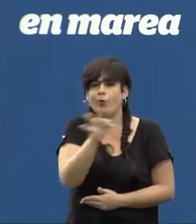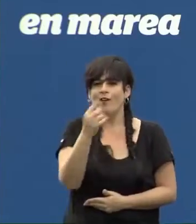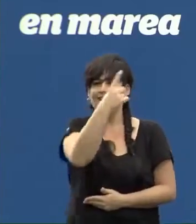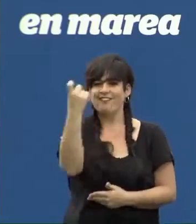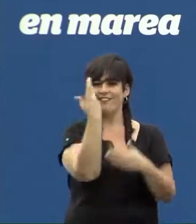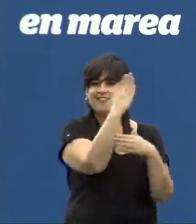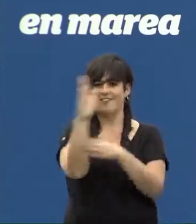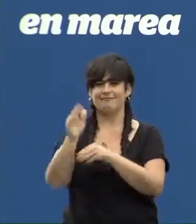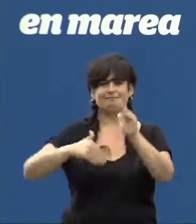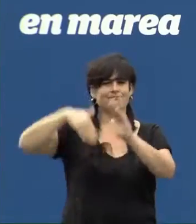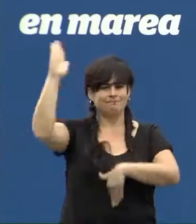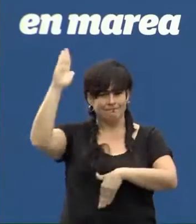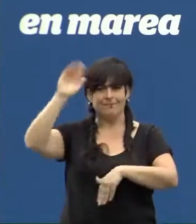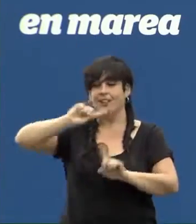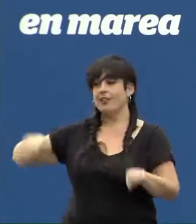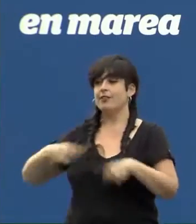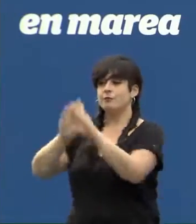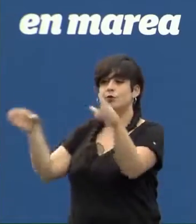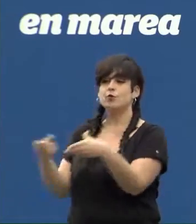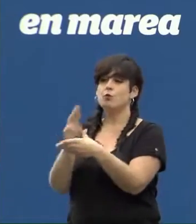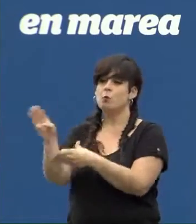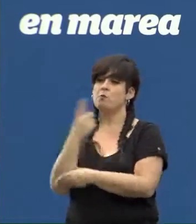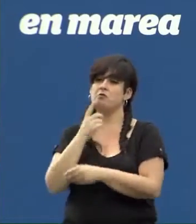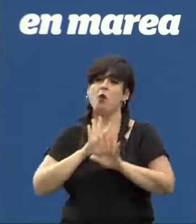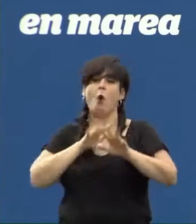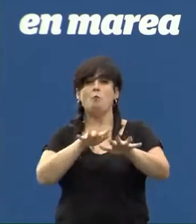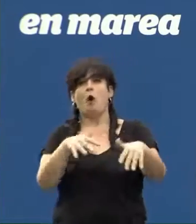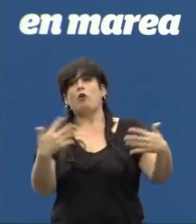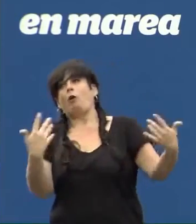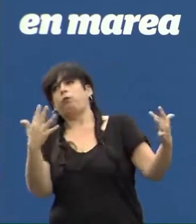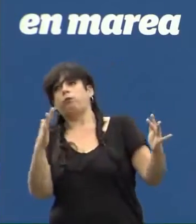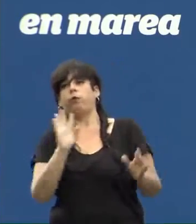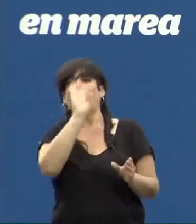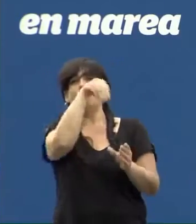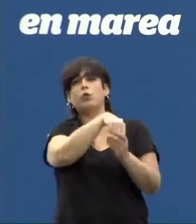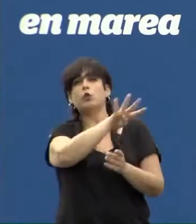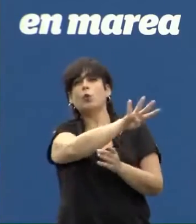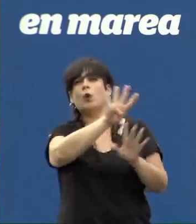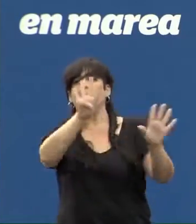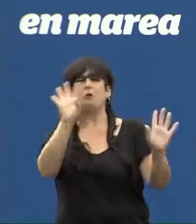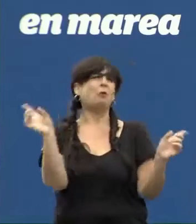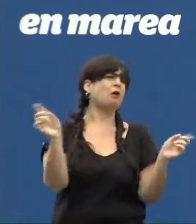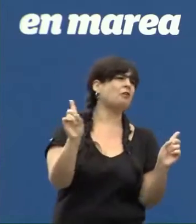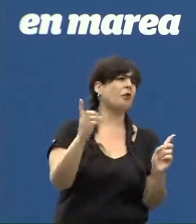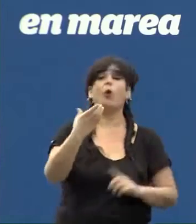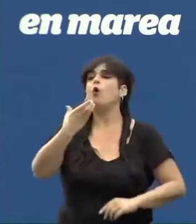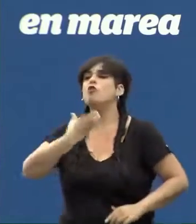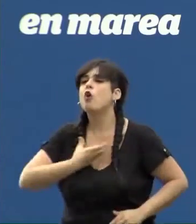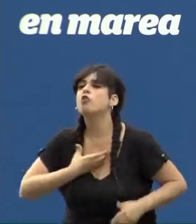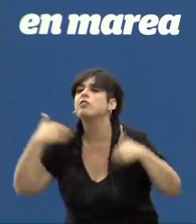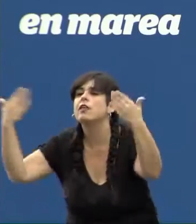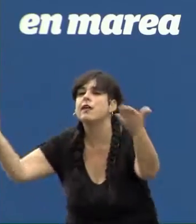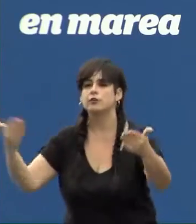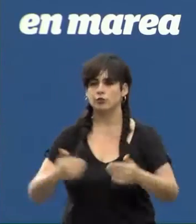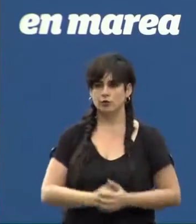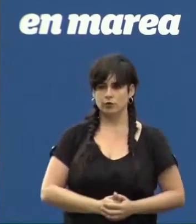Eso que logo se yesenche a boca do Partido Popular dicindo sí a marea, onde hai 48 partidos. Nono, nono, que son concellos, feijó, que son concellos.